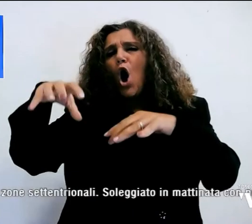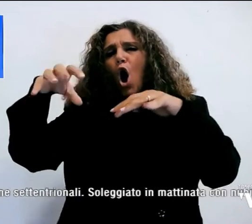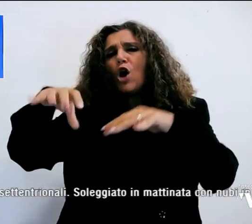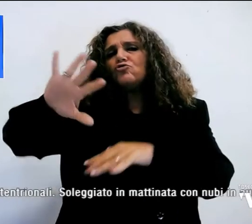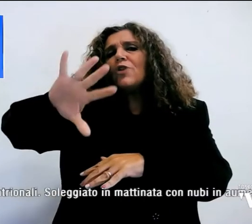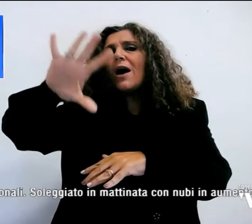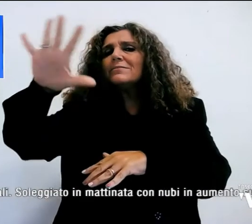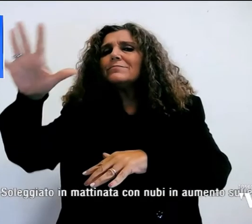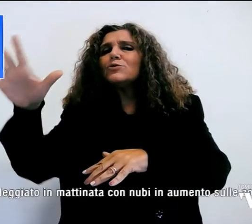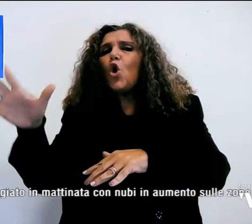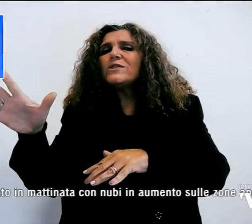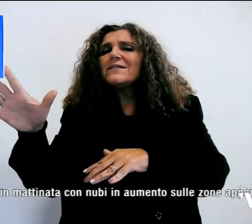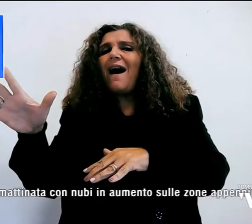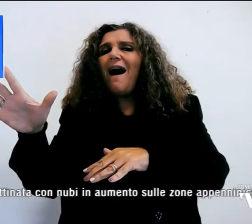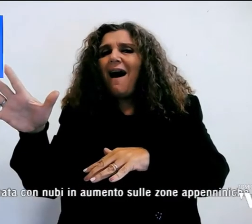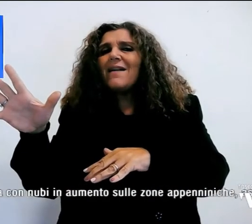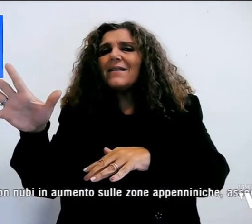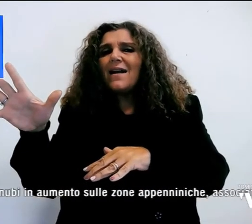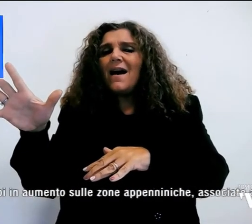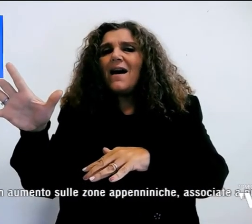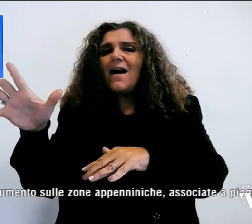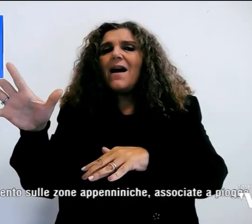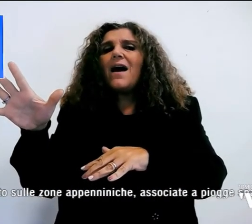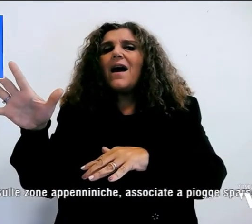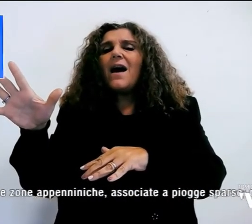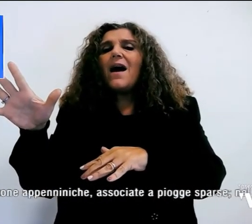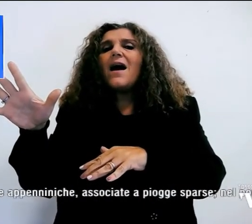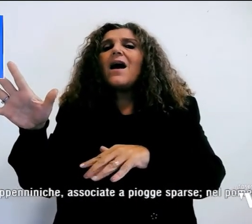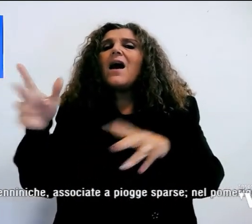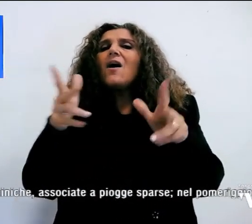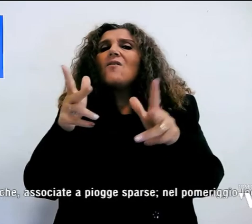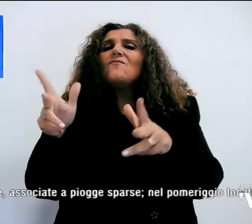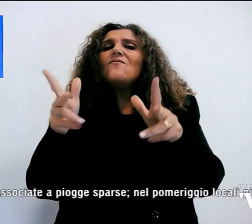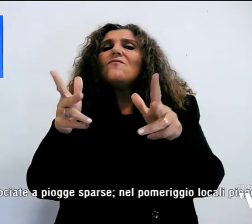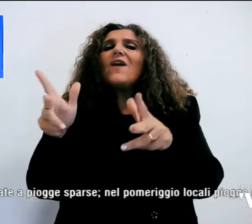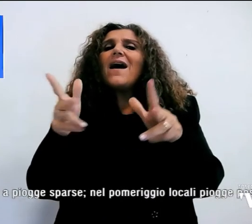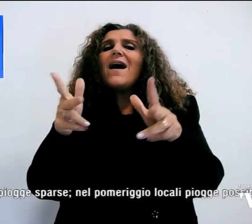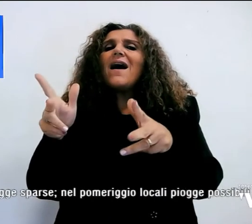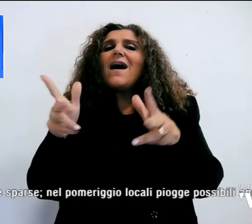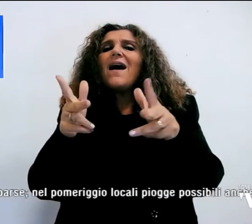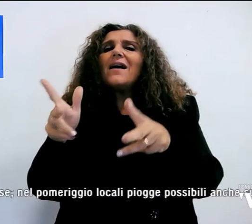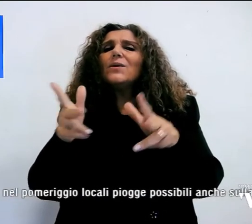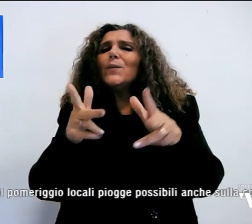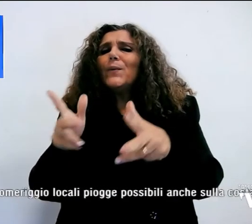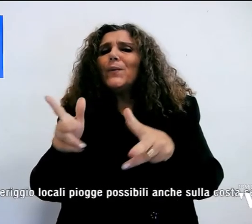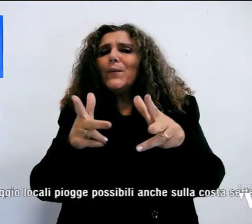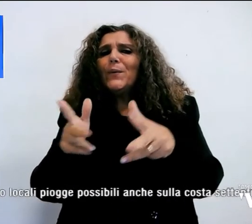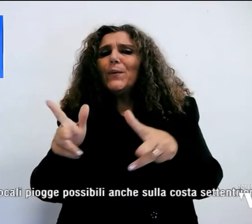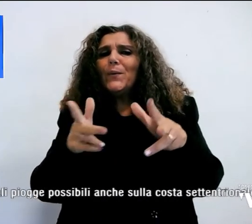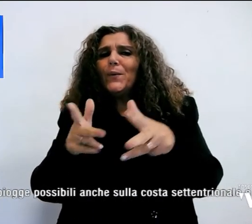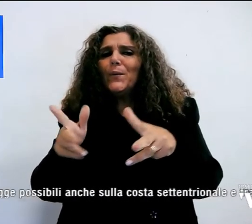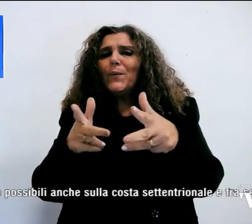nostra regione, mentre i venti saranno deboli, moderati, i mari sono